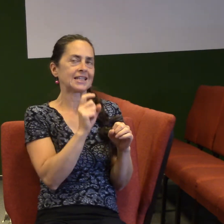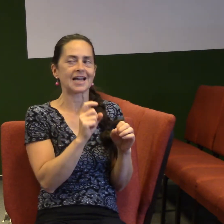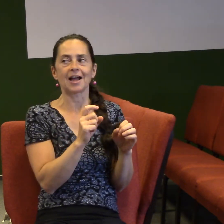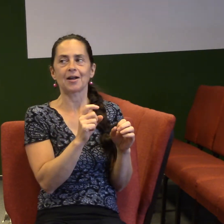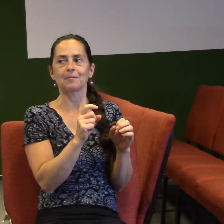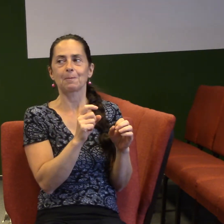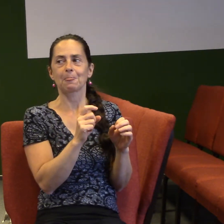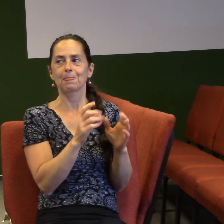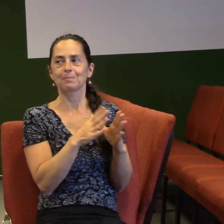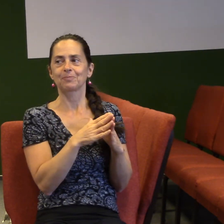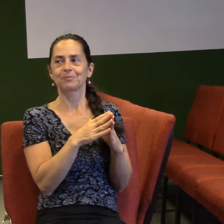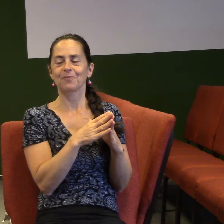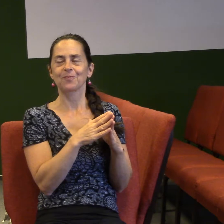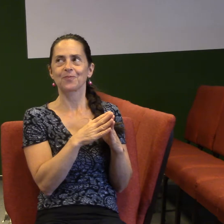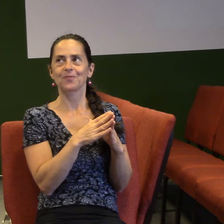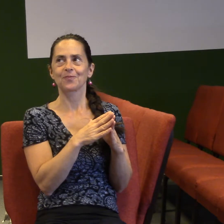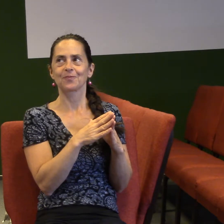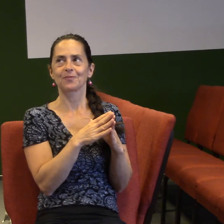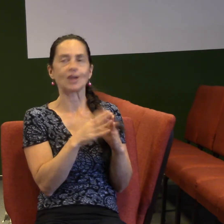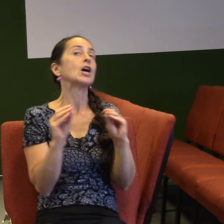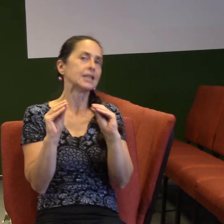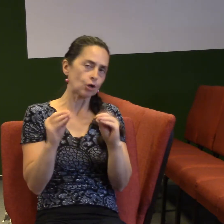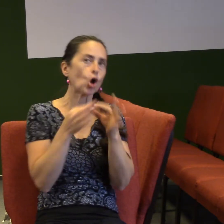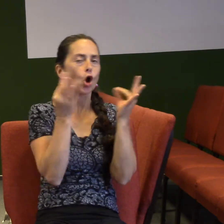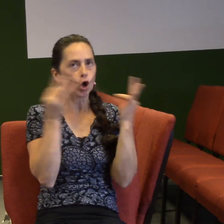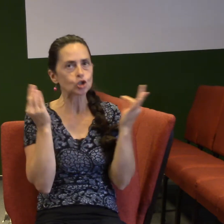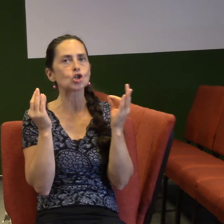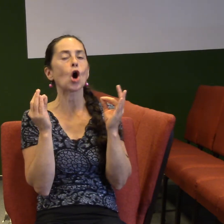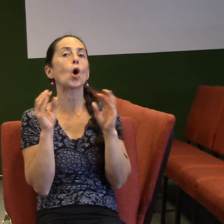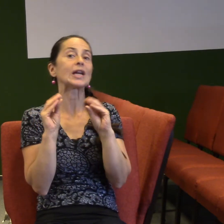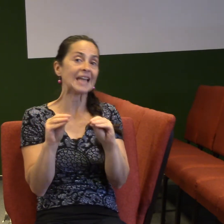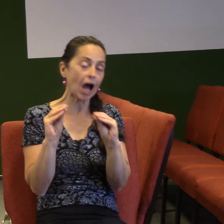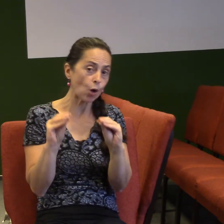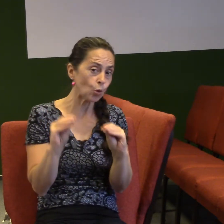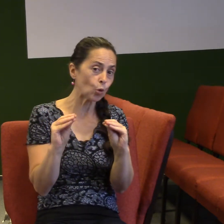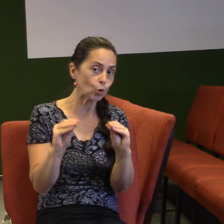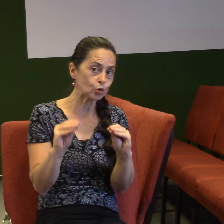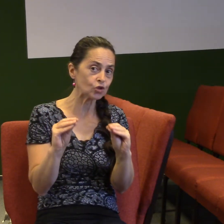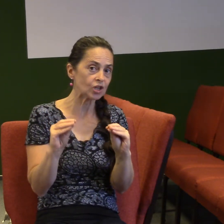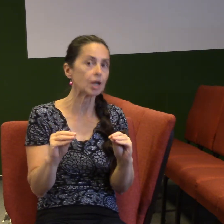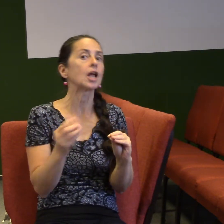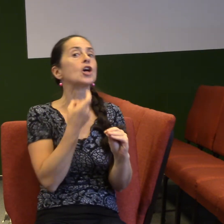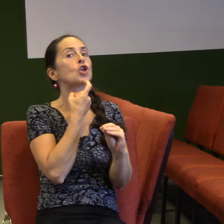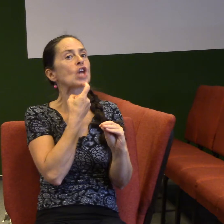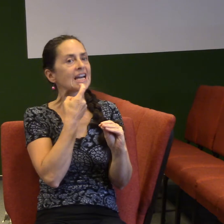repertoár prostě se naučil dělat a prostě dožaduje se toho svého jídla, jo? Toho svého masíčka